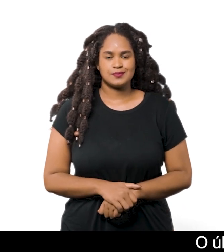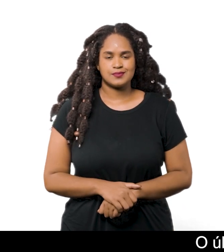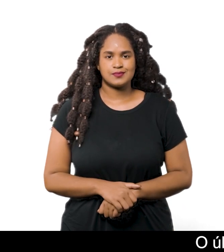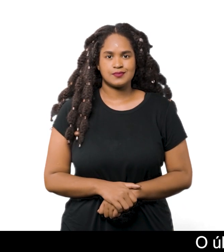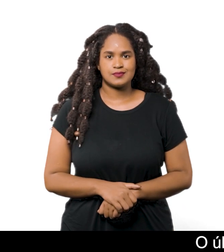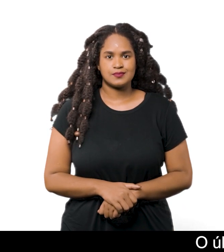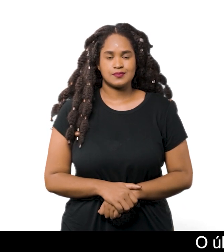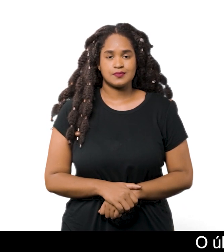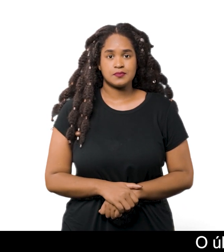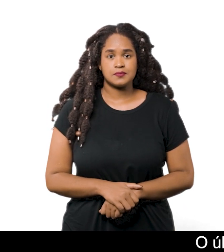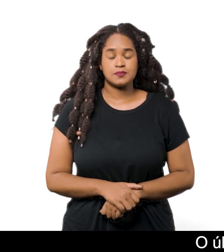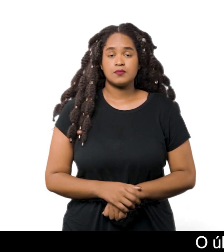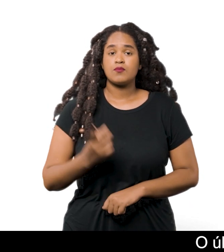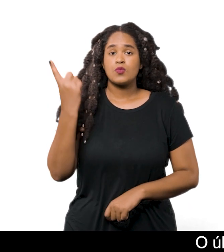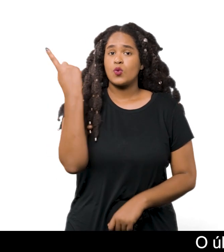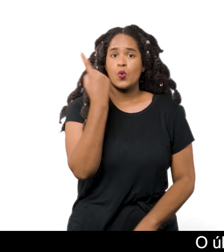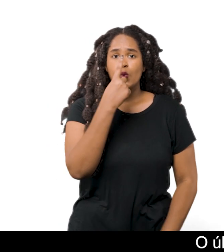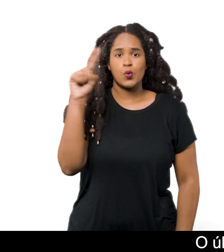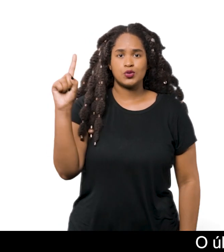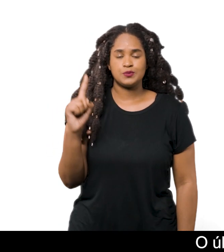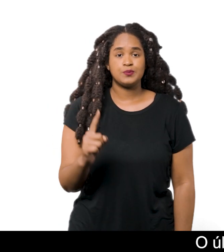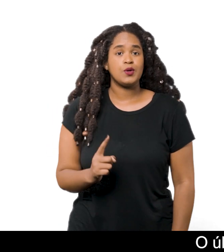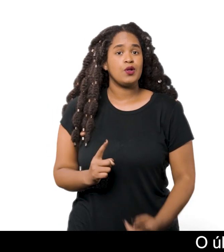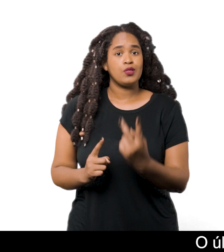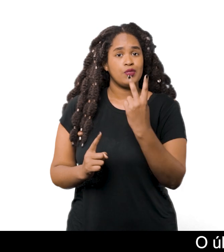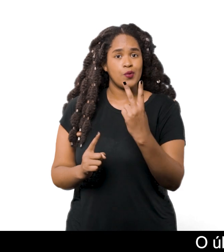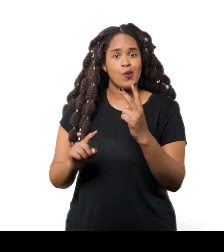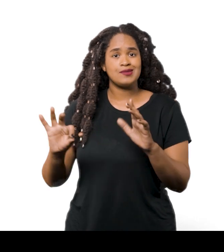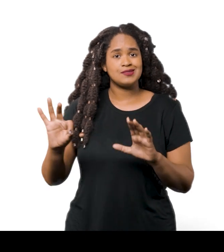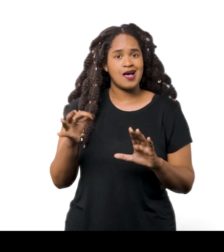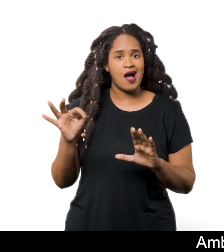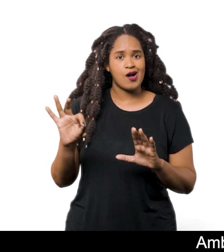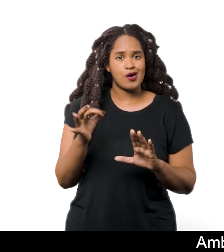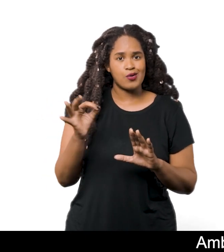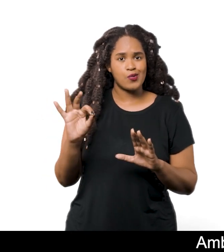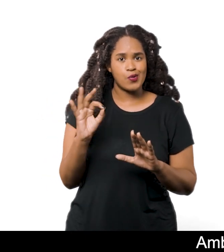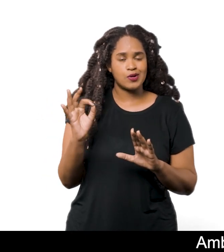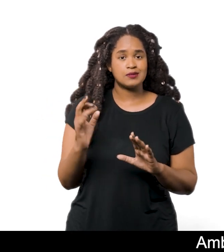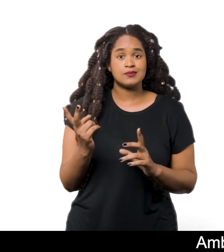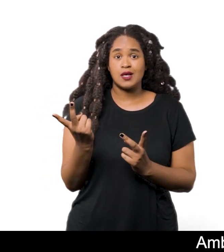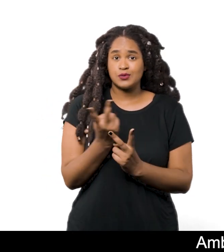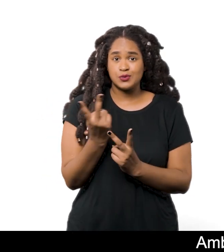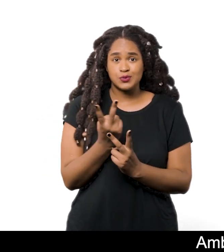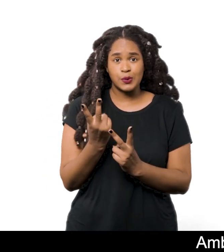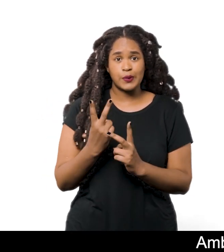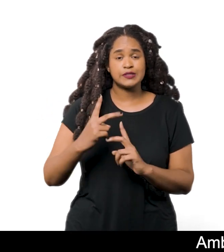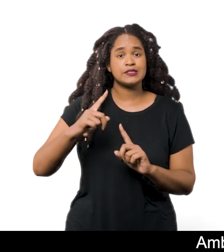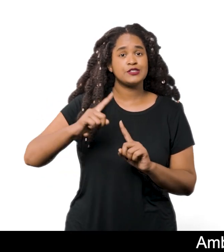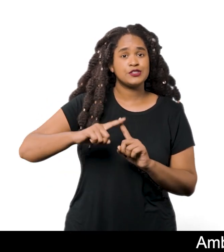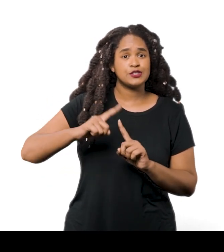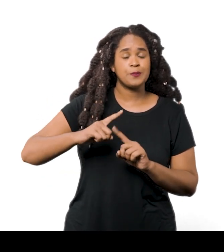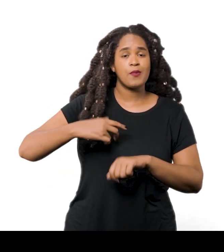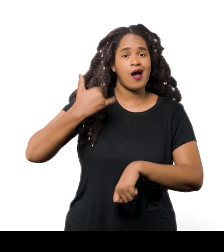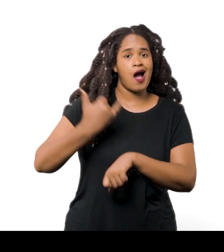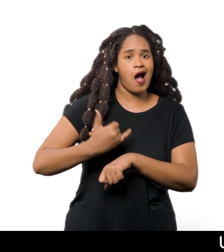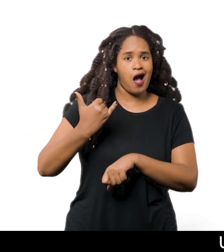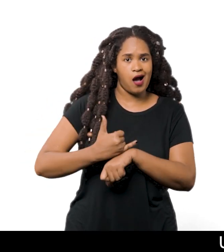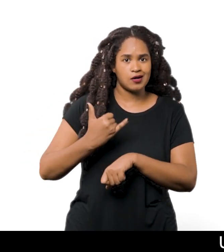O último conjunto são duas agulhas de acabamento Ambas são feitas em aço inoxidável